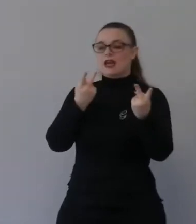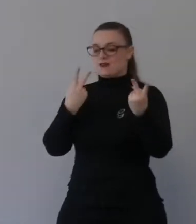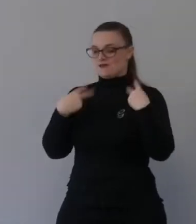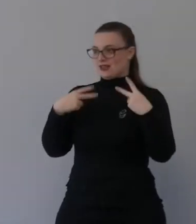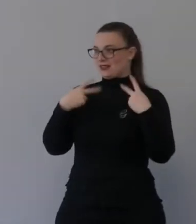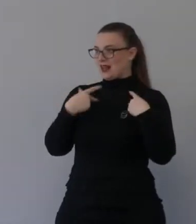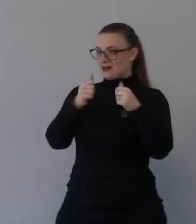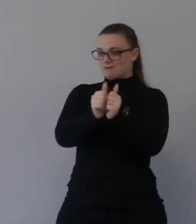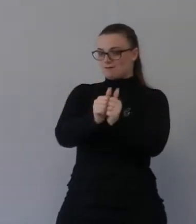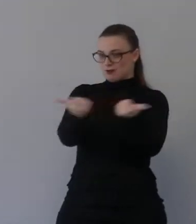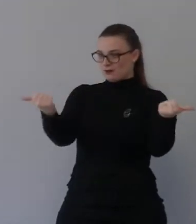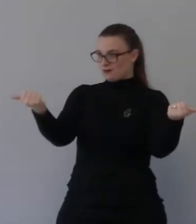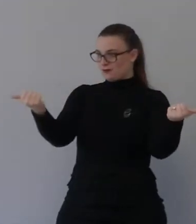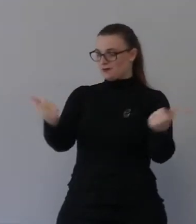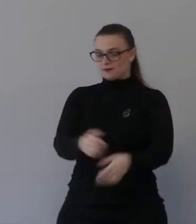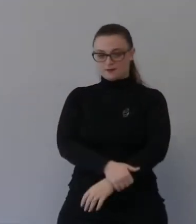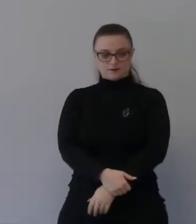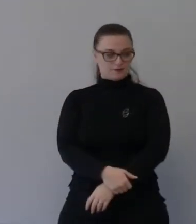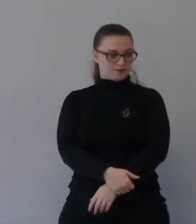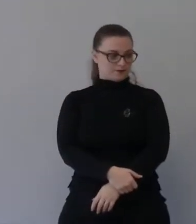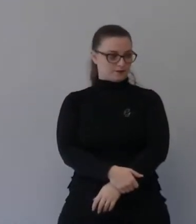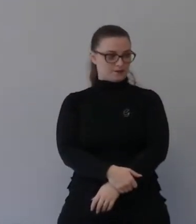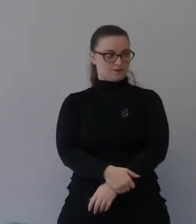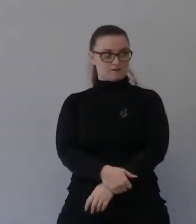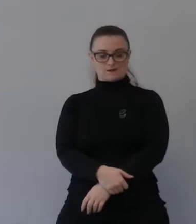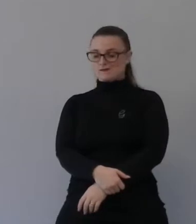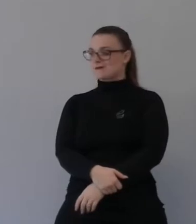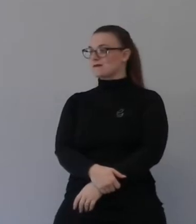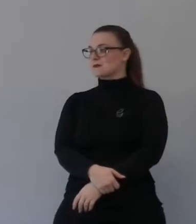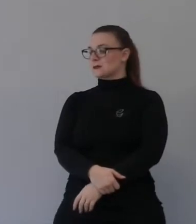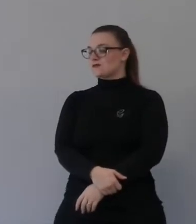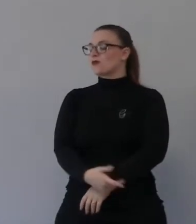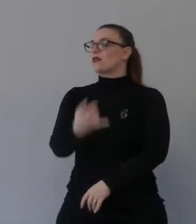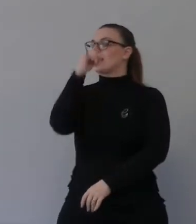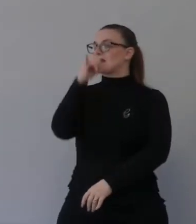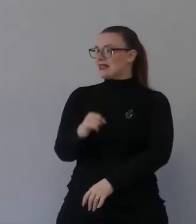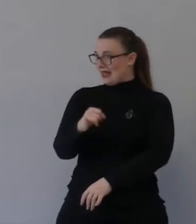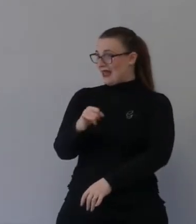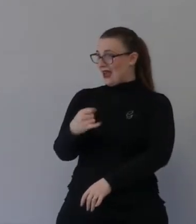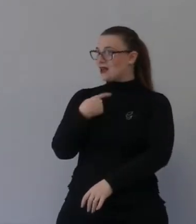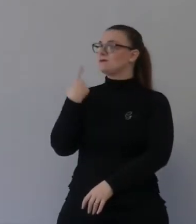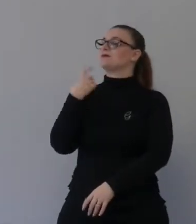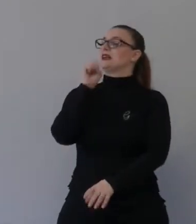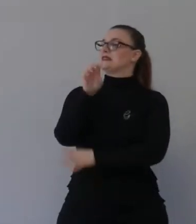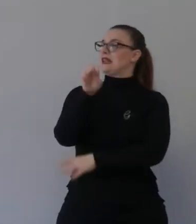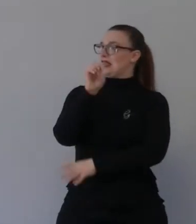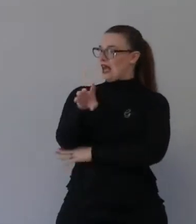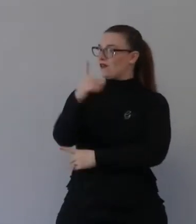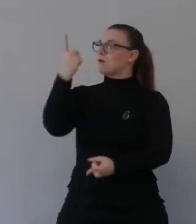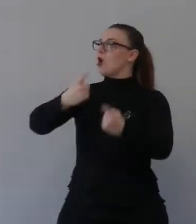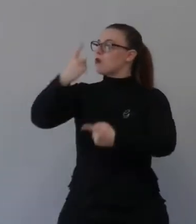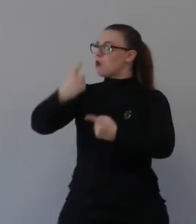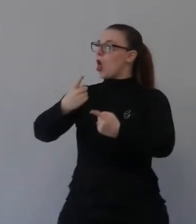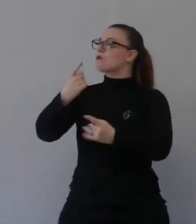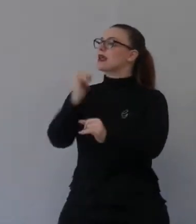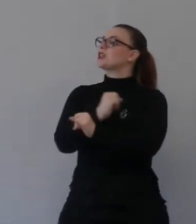di trattamento a un popolo dove c'era la fame dove c'era la guerra dove c'era la morte. A questi predicavano.